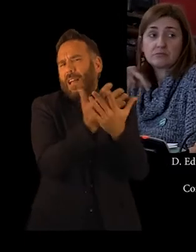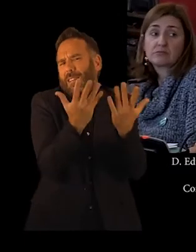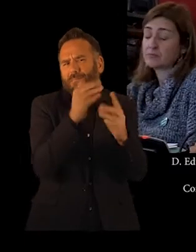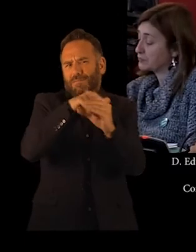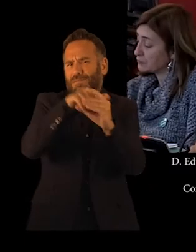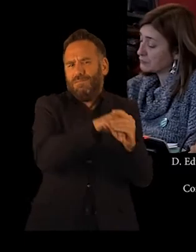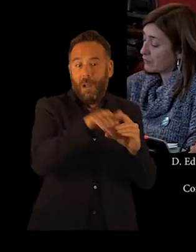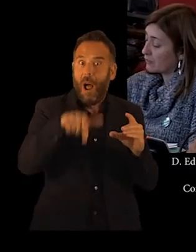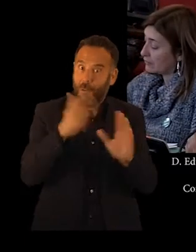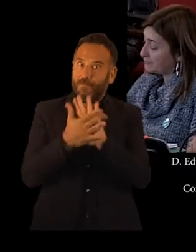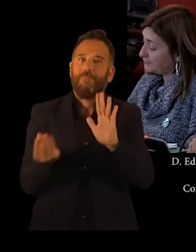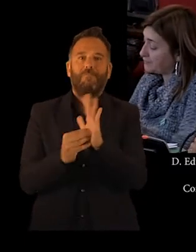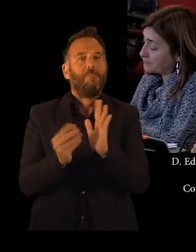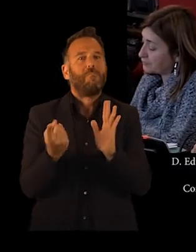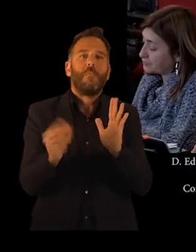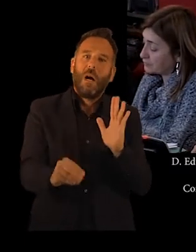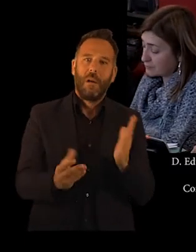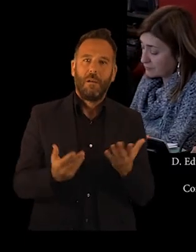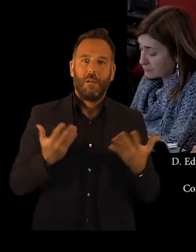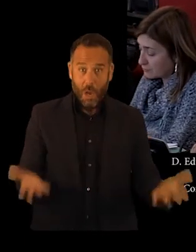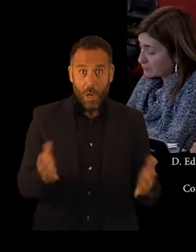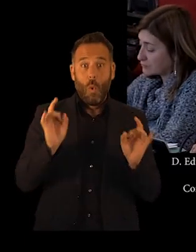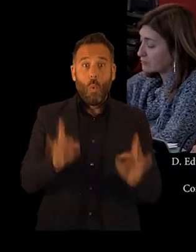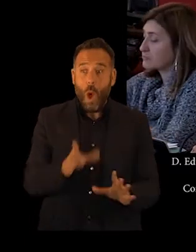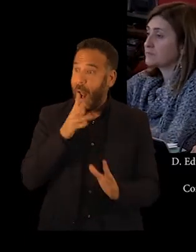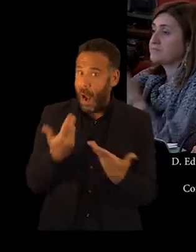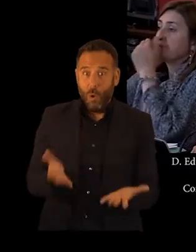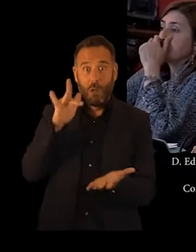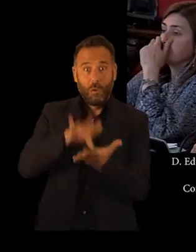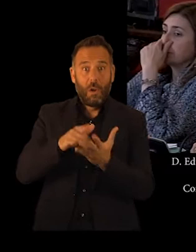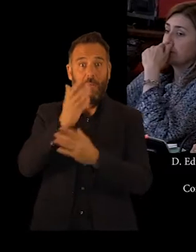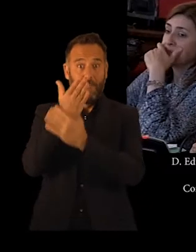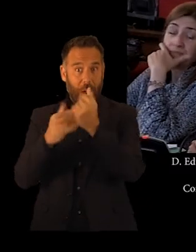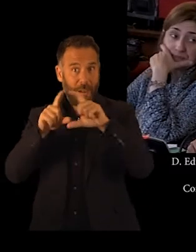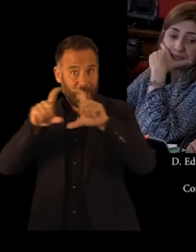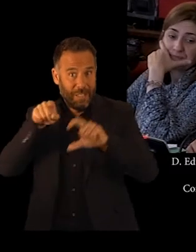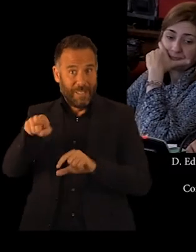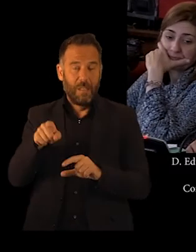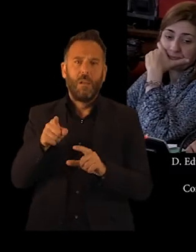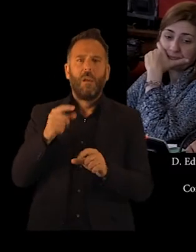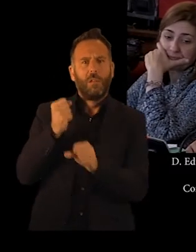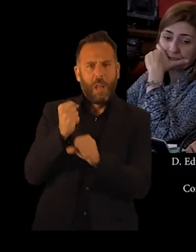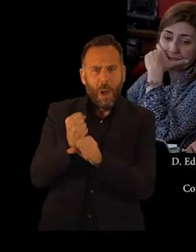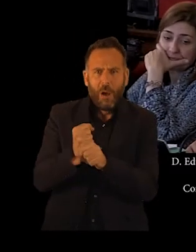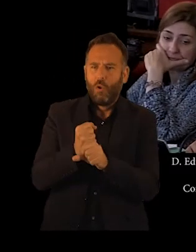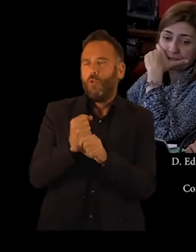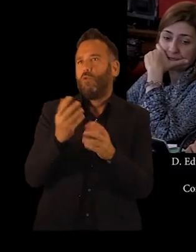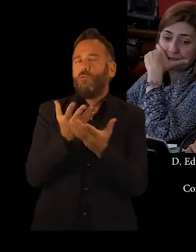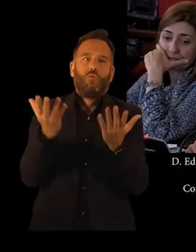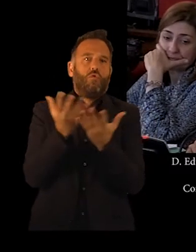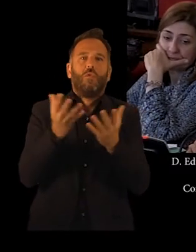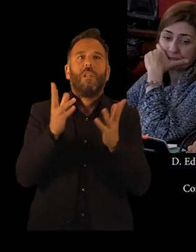Recordar, como en este caso ocurre, que la labor social que prestan estos colectivos sociales